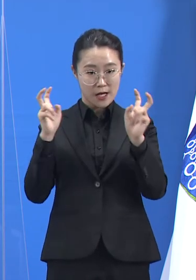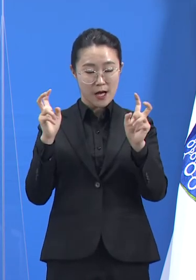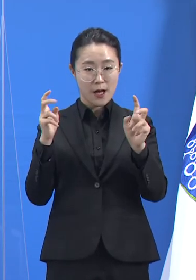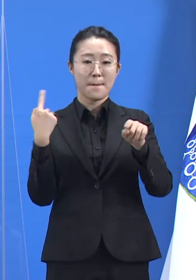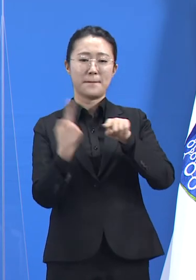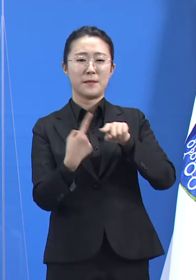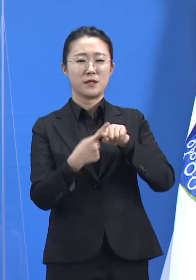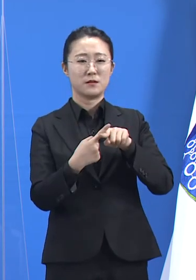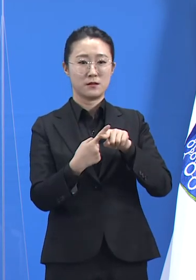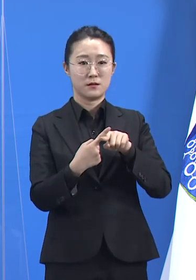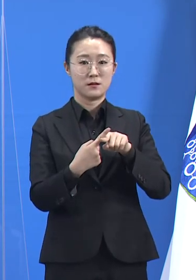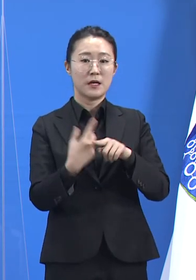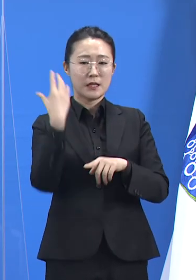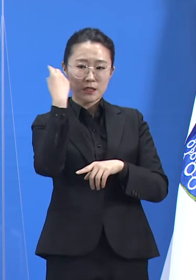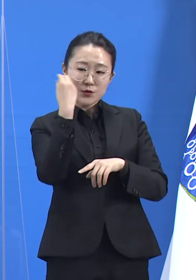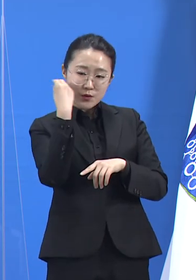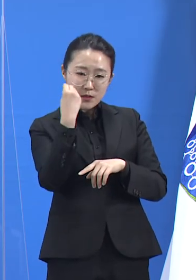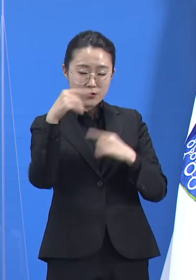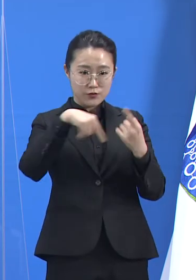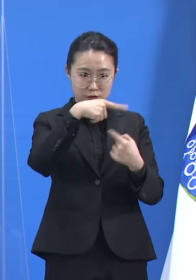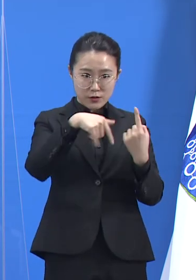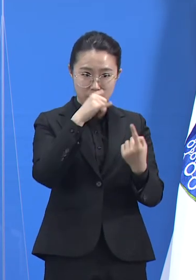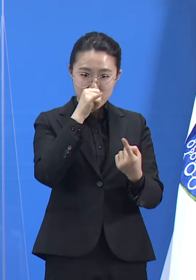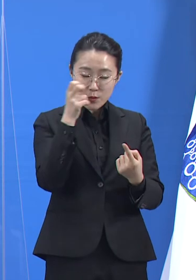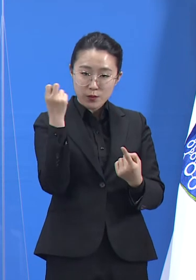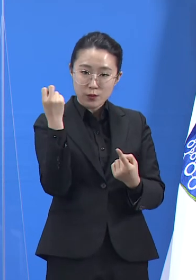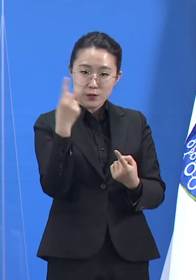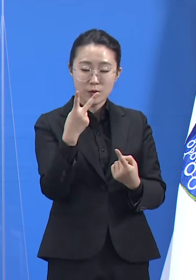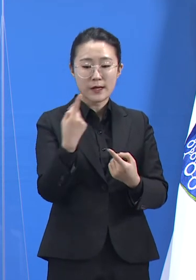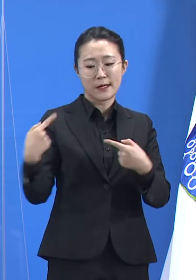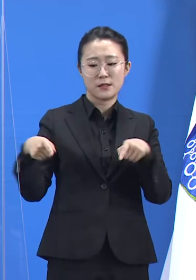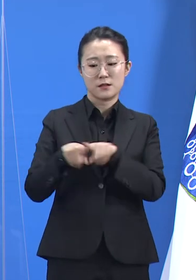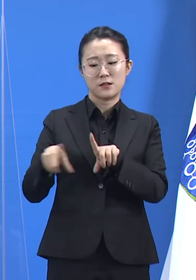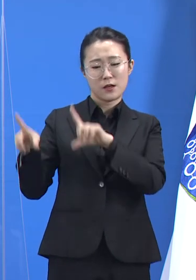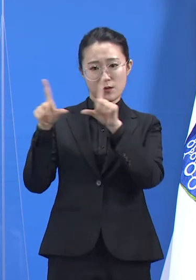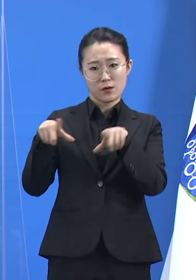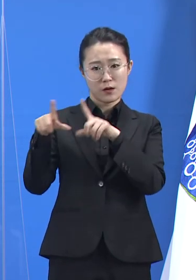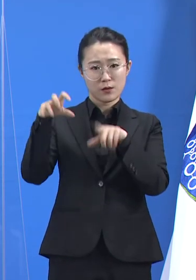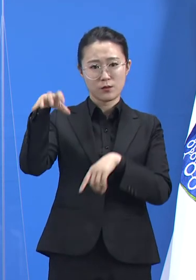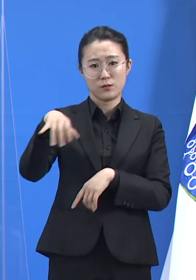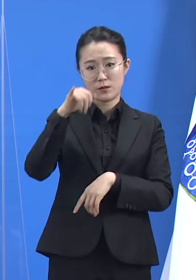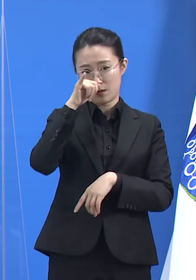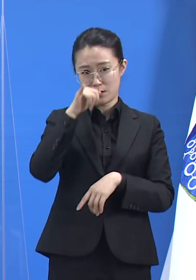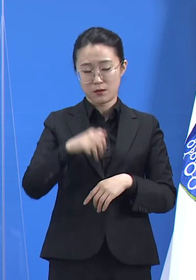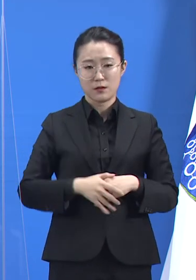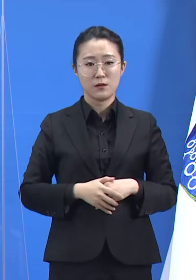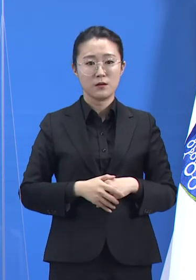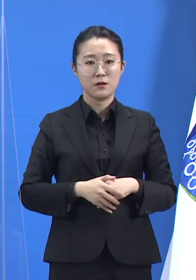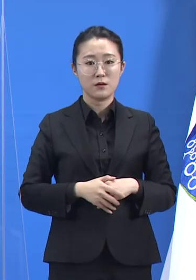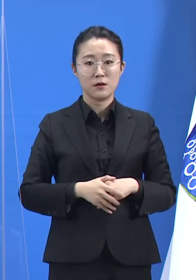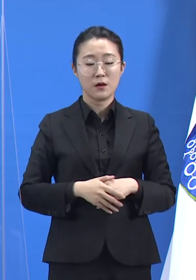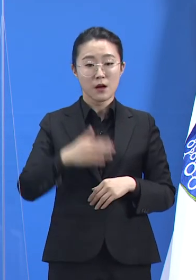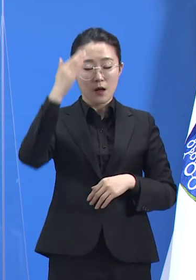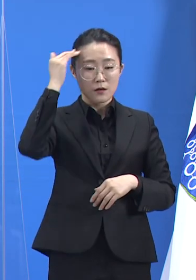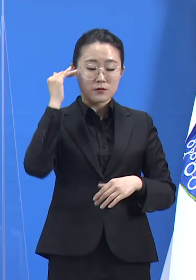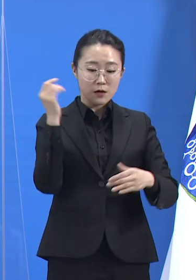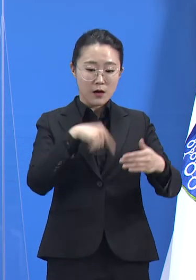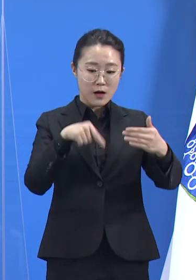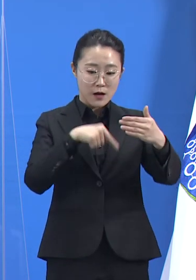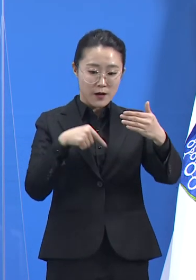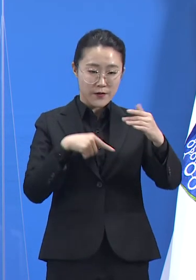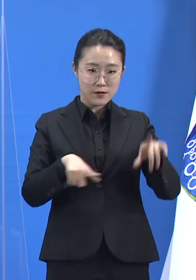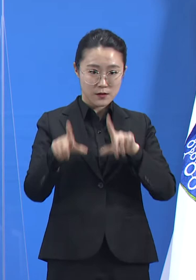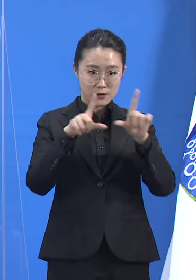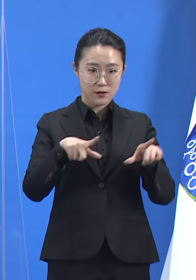외국인 확진자들의 일부는 기숙사 생활을 하는 것으로 확인되었습니다. 국내에 거주하는 외국인 근로자의